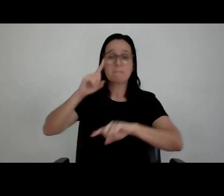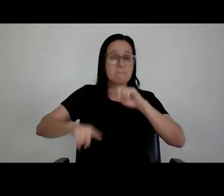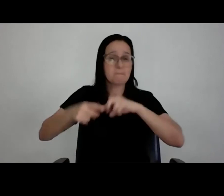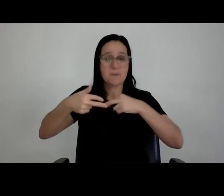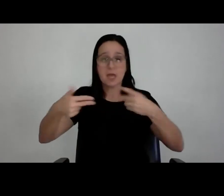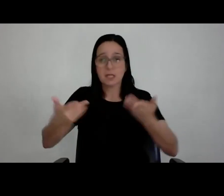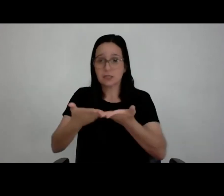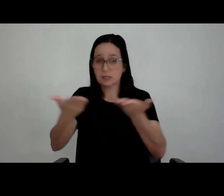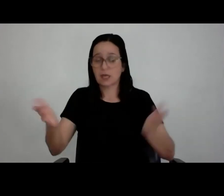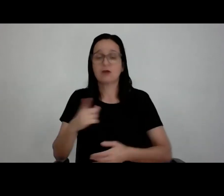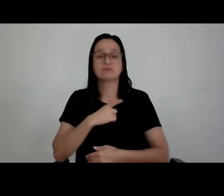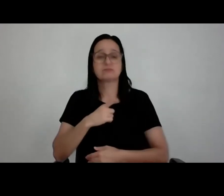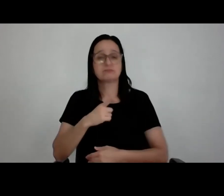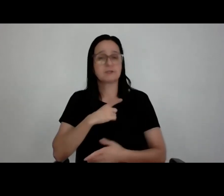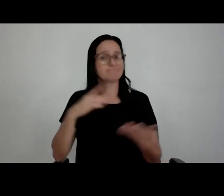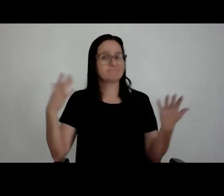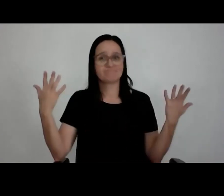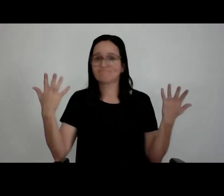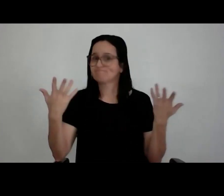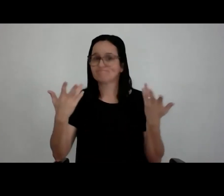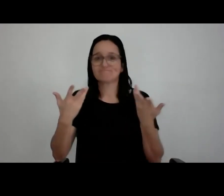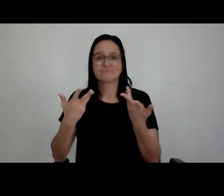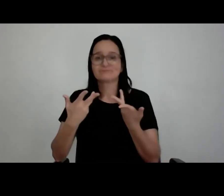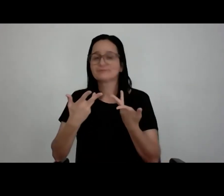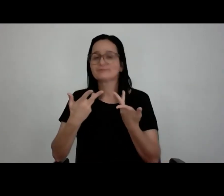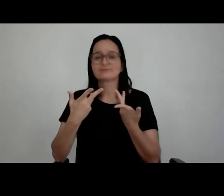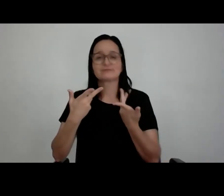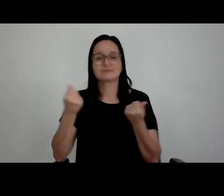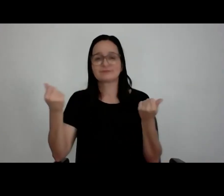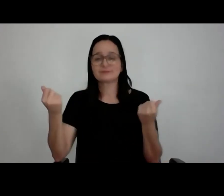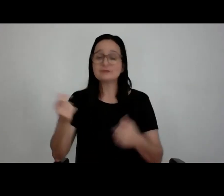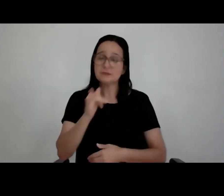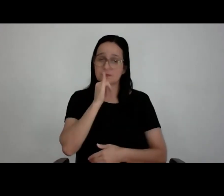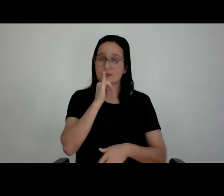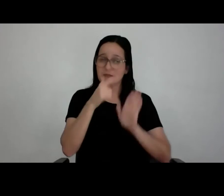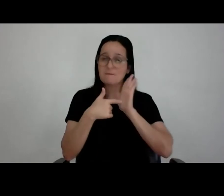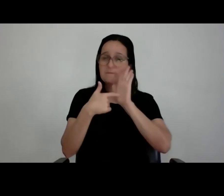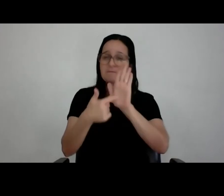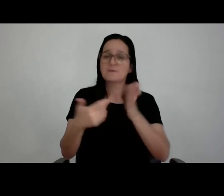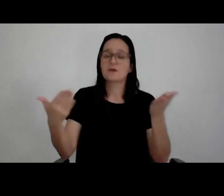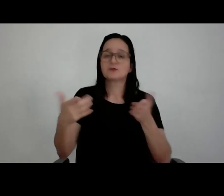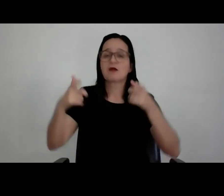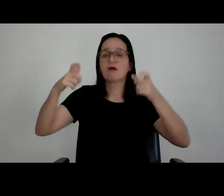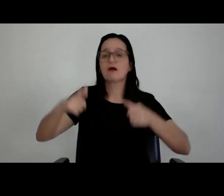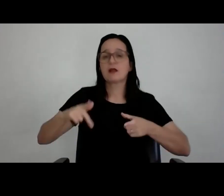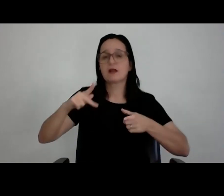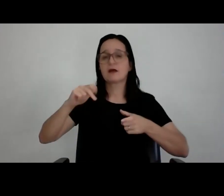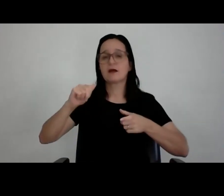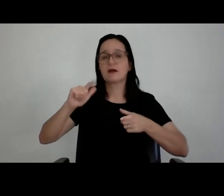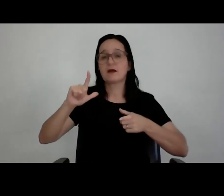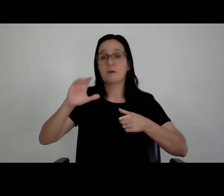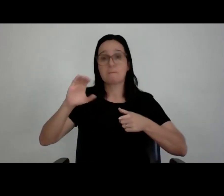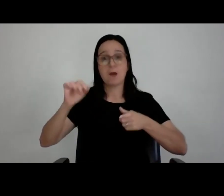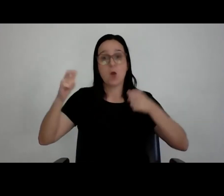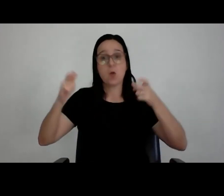hoje em dia, é sensacional, É incrível, né? E esse exemplo que eu vou mostrar foi um palco que a gente montou no Rio Amazonas, não sei se vocês...